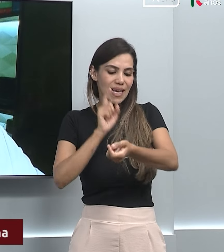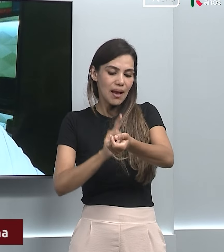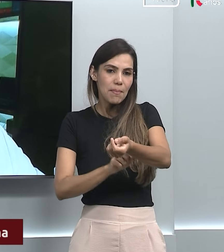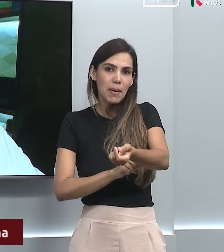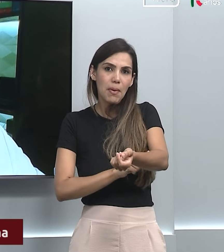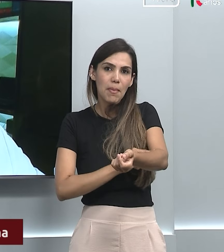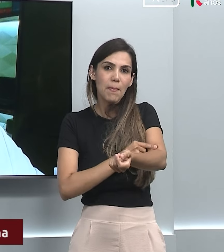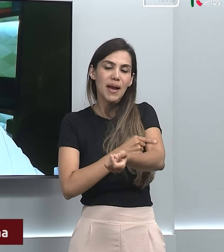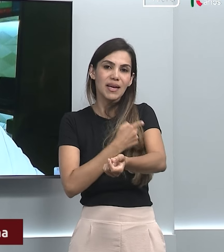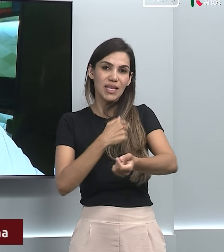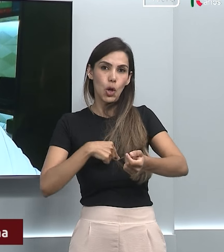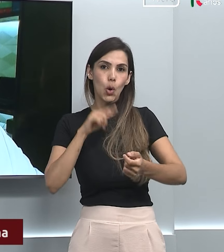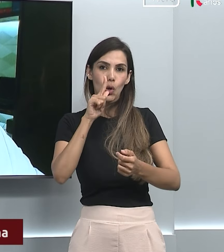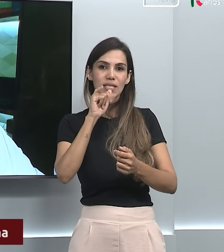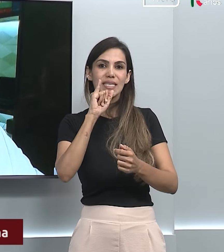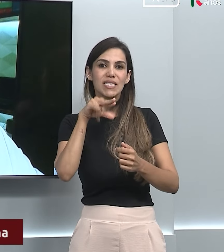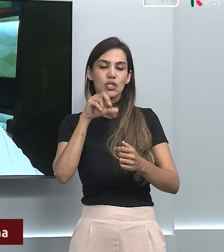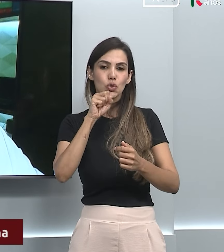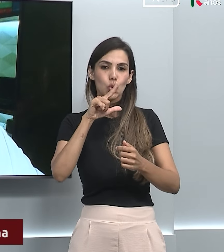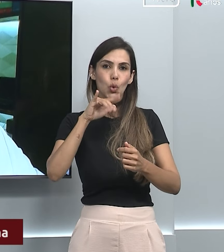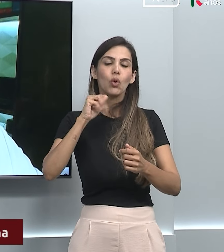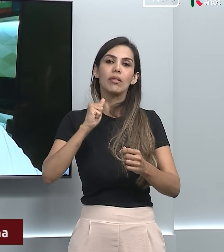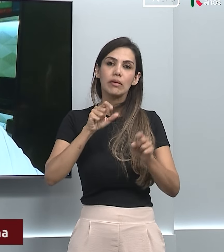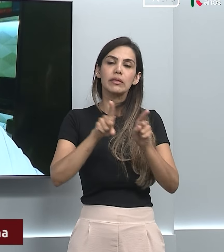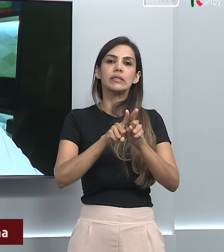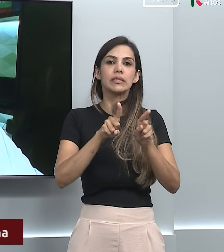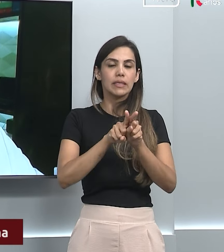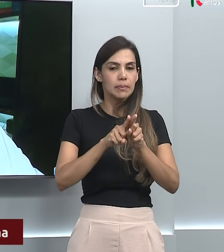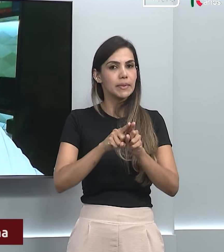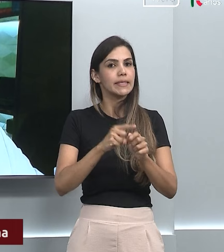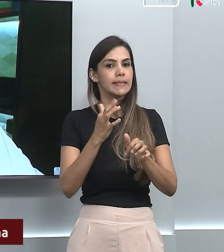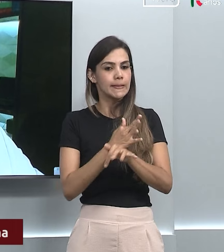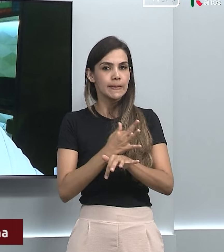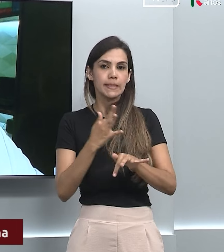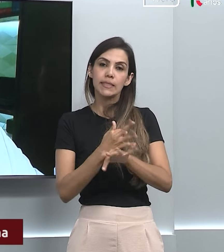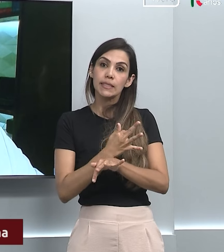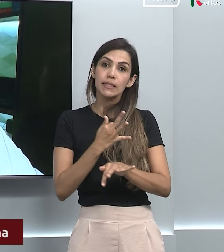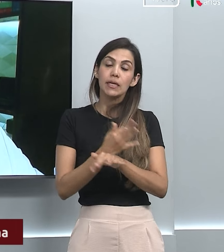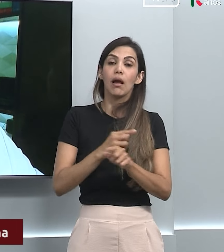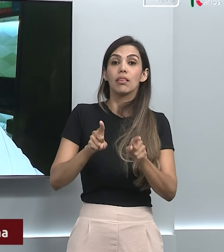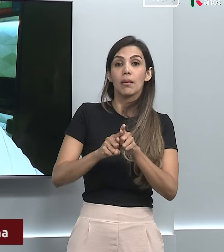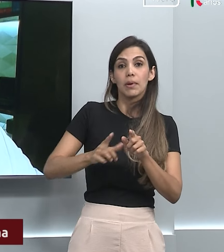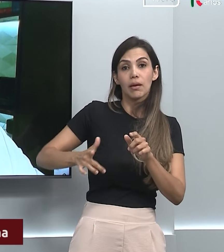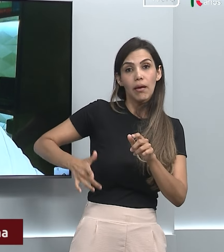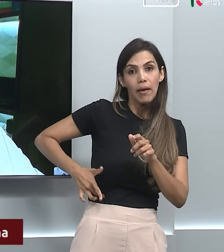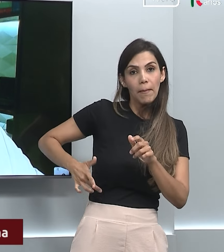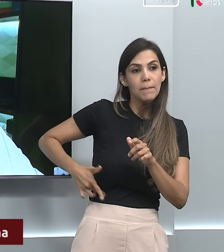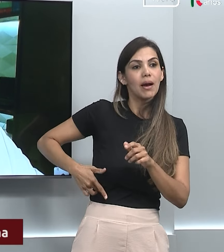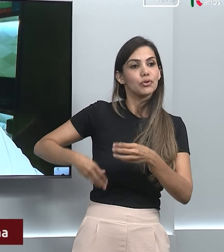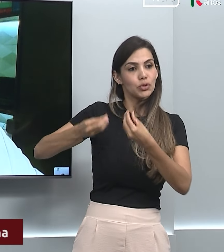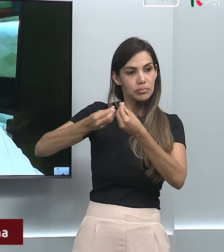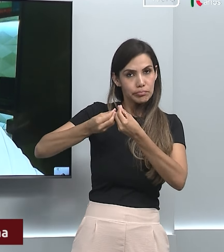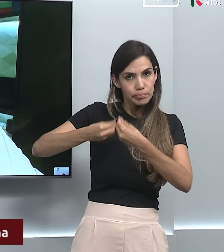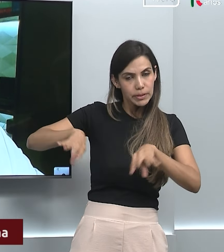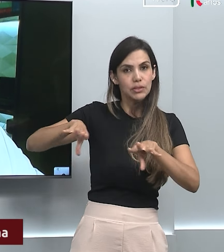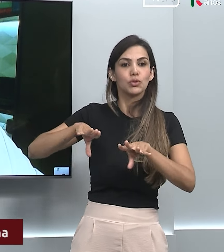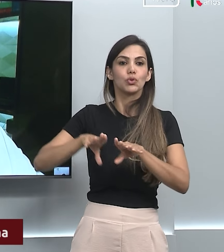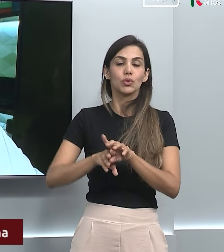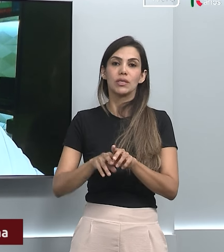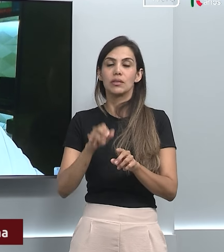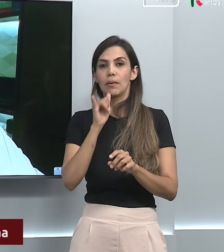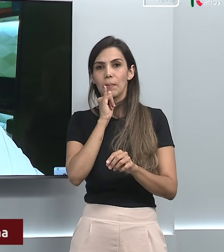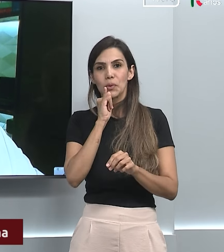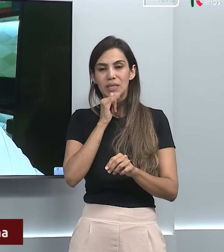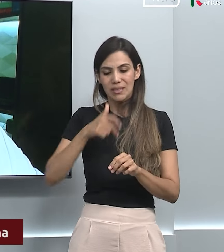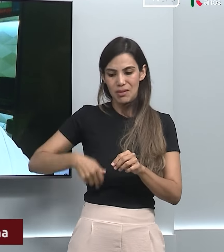aumento da pressão arterial e outras alterações corporais, como alterações hepáticas, muito focada em hepatotoxicidade,